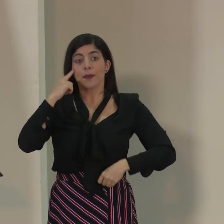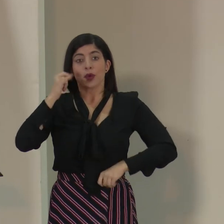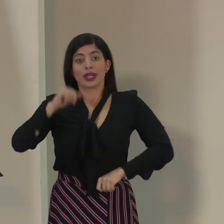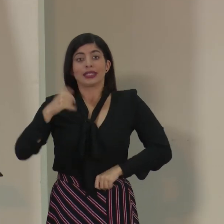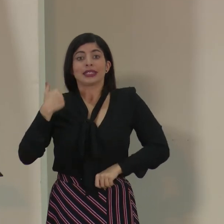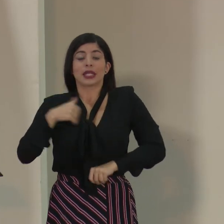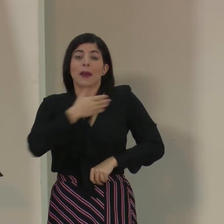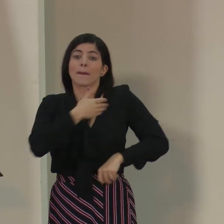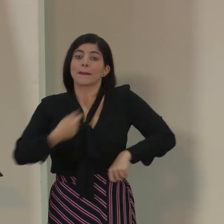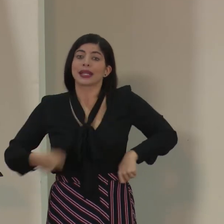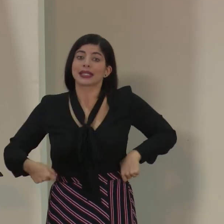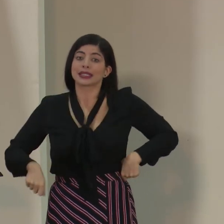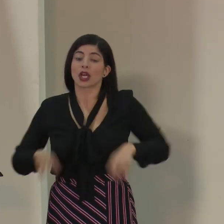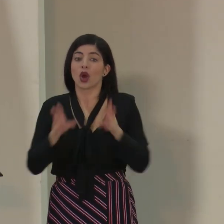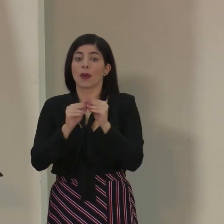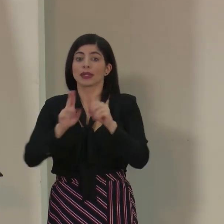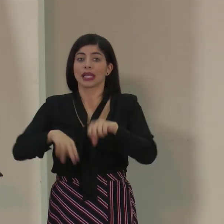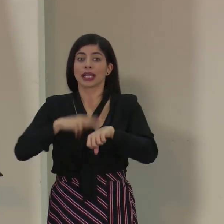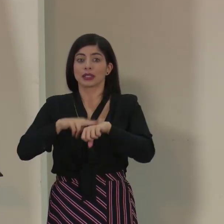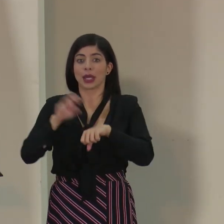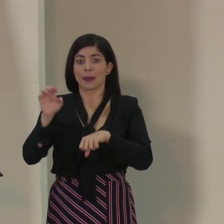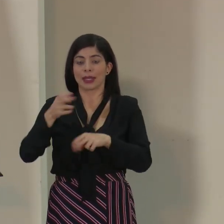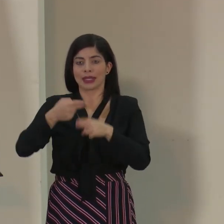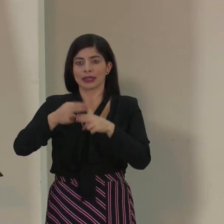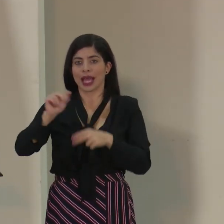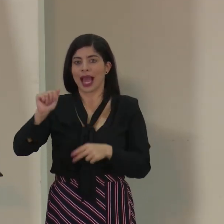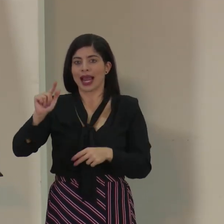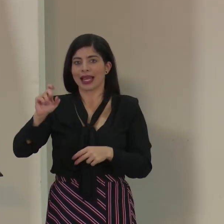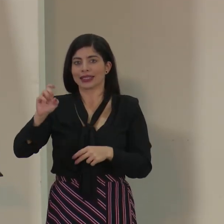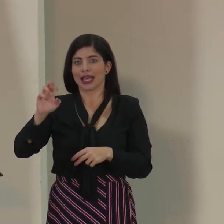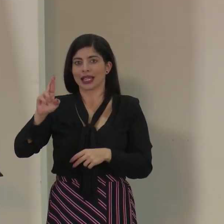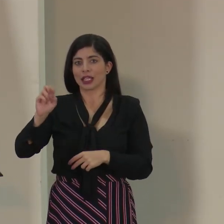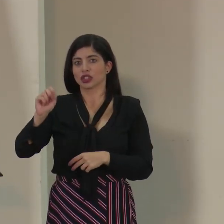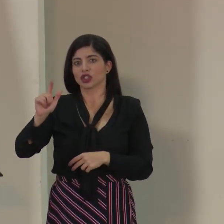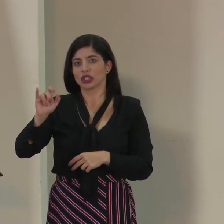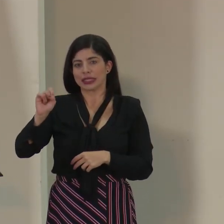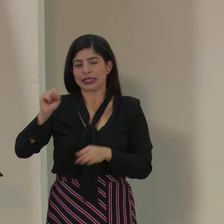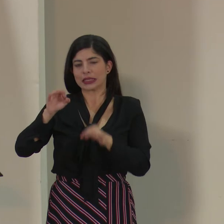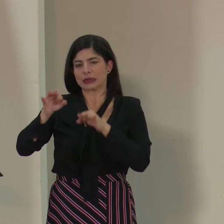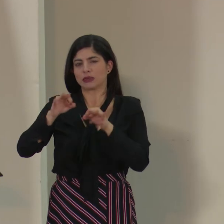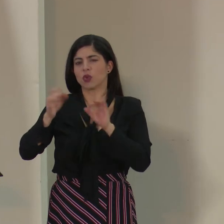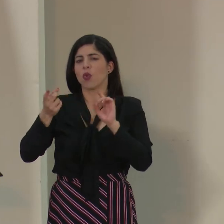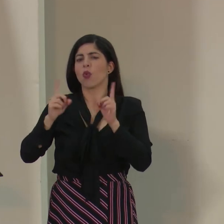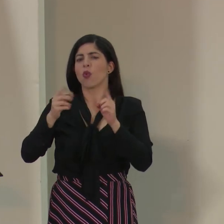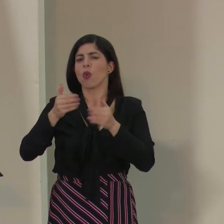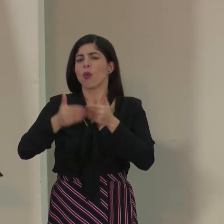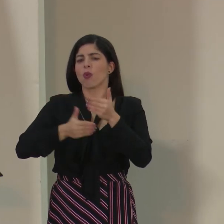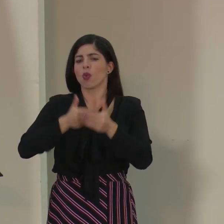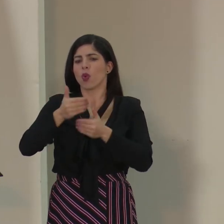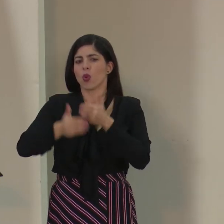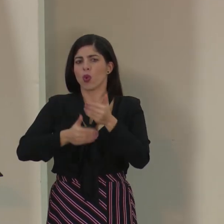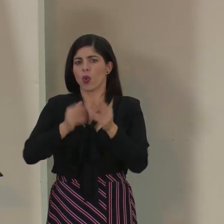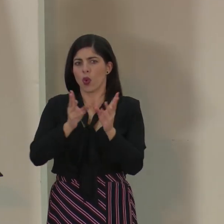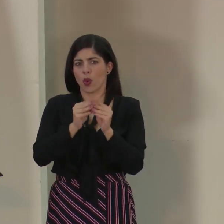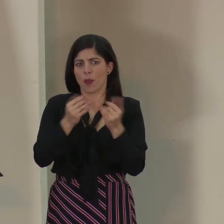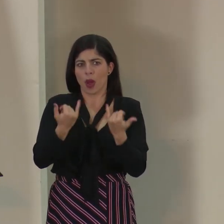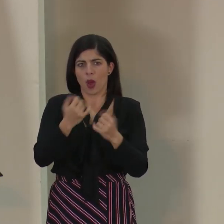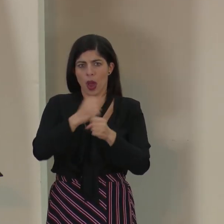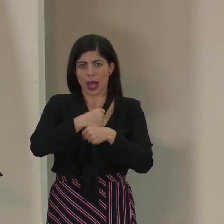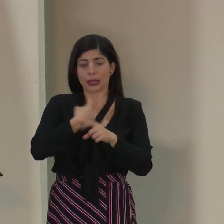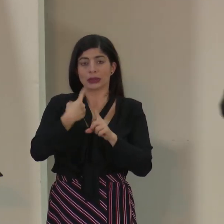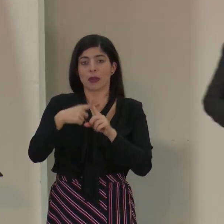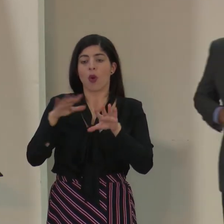presidente de la Comisión Nacional de Emergencias, don Alexander Solís, nos da el detalle de los protocolos que está siguiendo la comisión y la